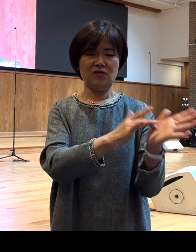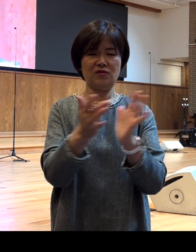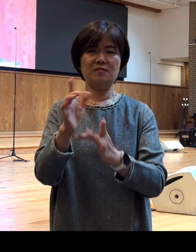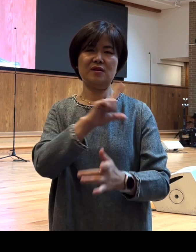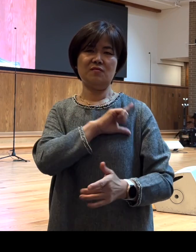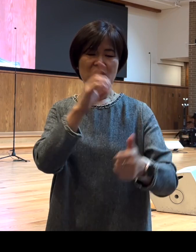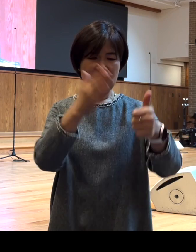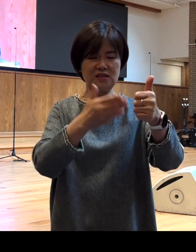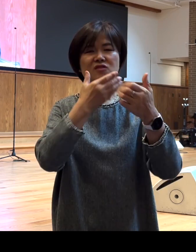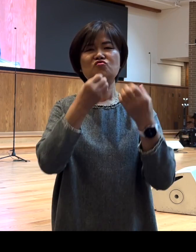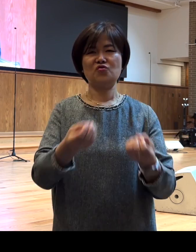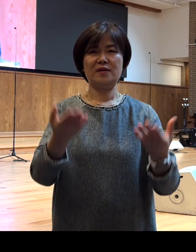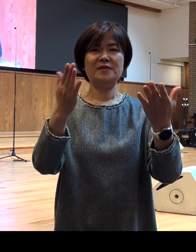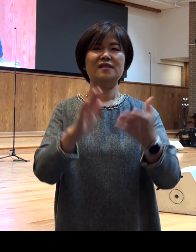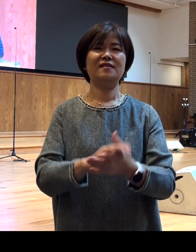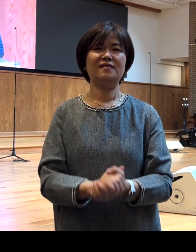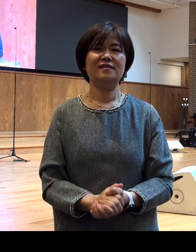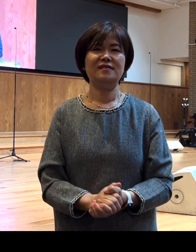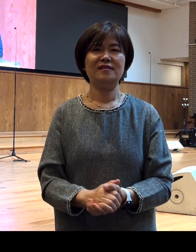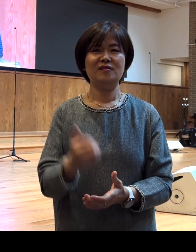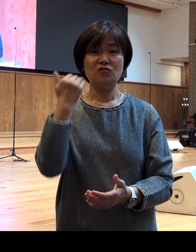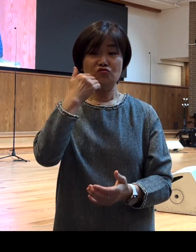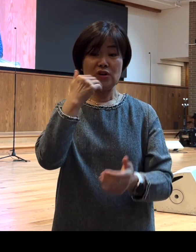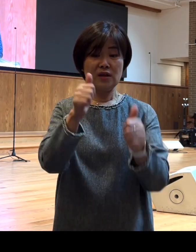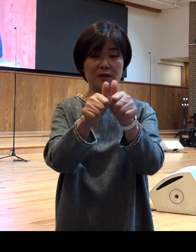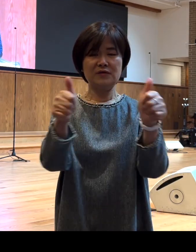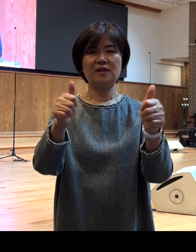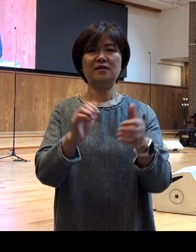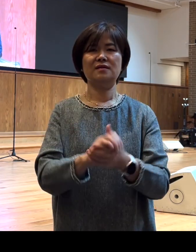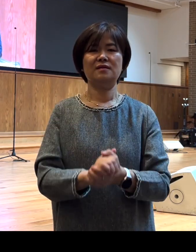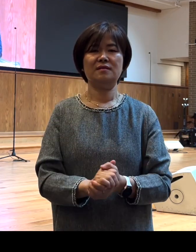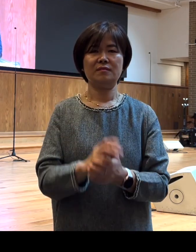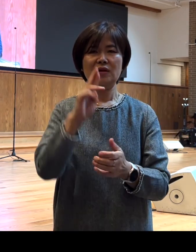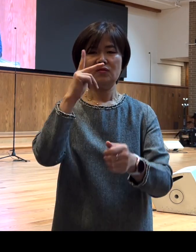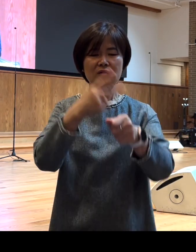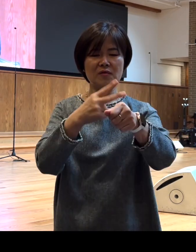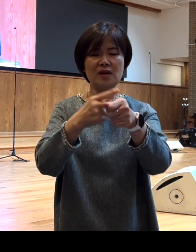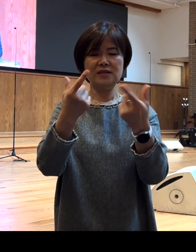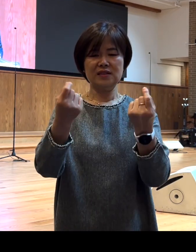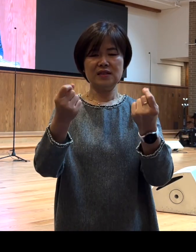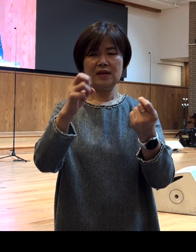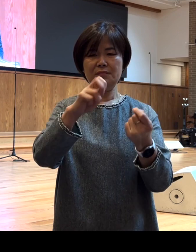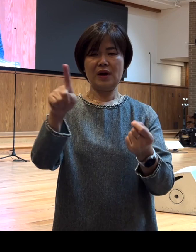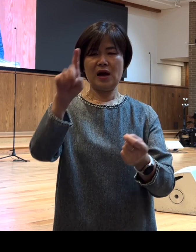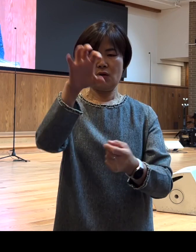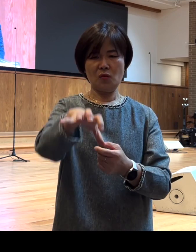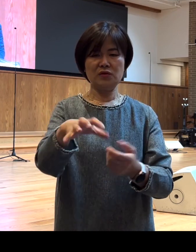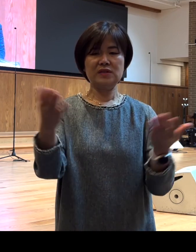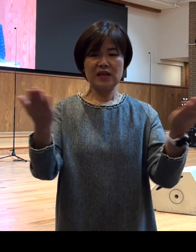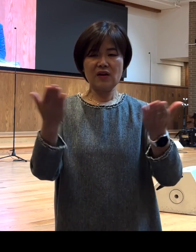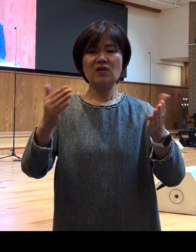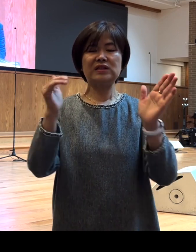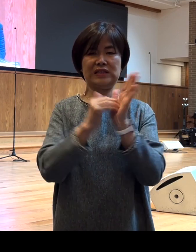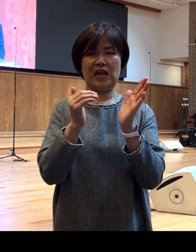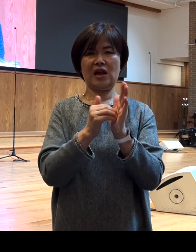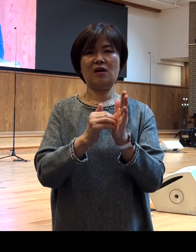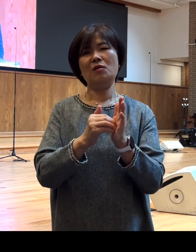축복합니다 그럼 누가는 바울과 함께 마게도니아 지방 사역을 하고 아시아까지